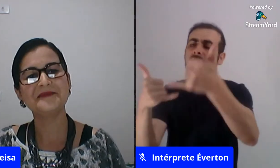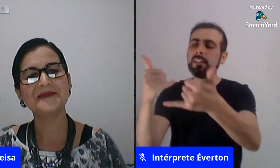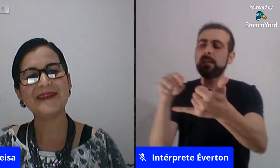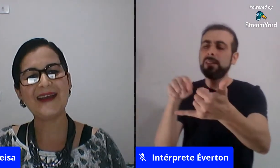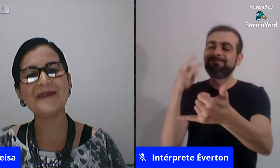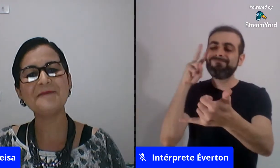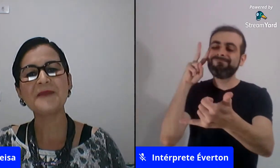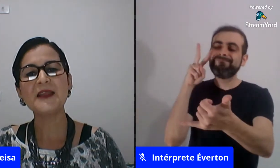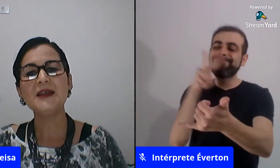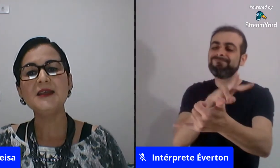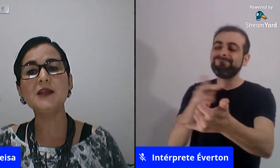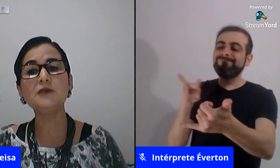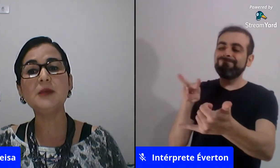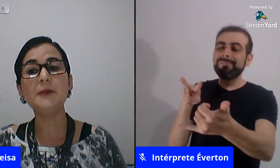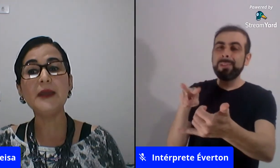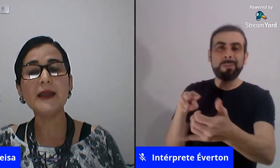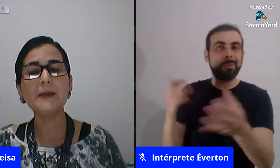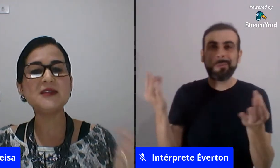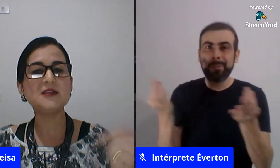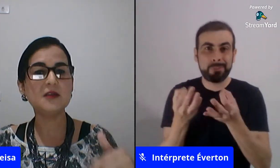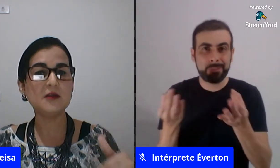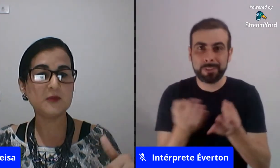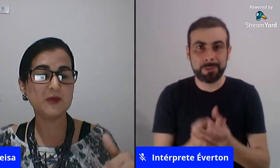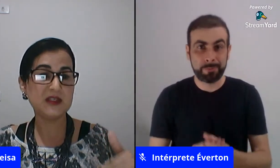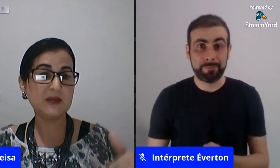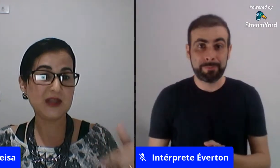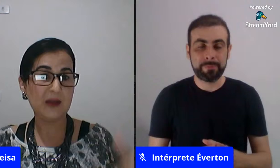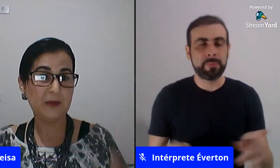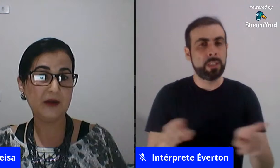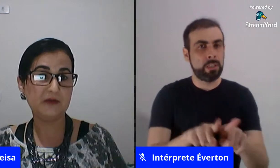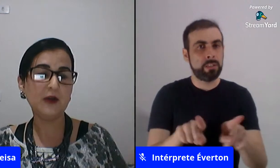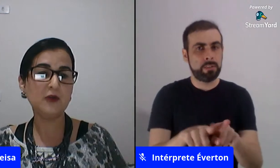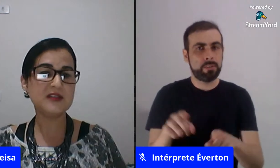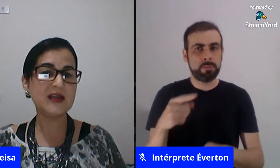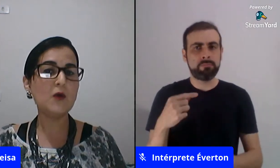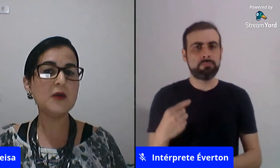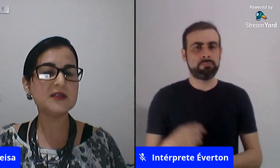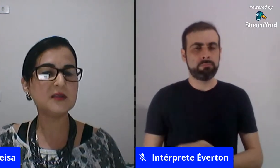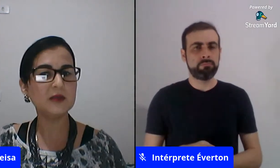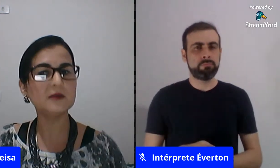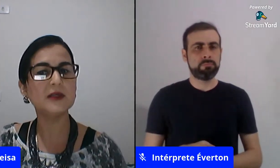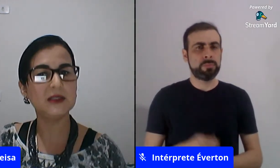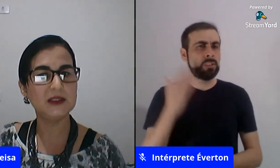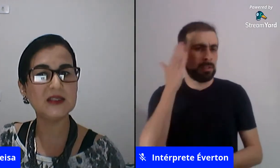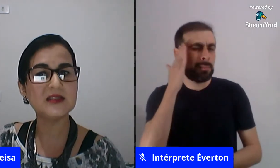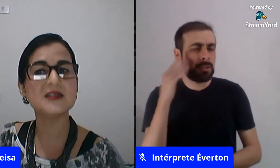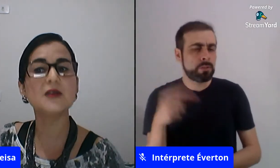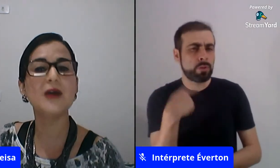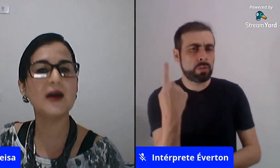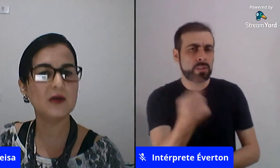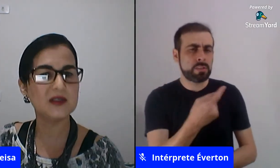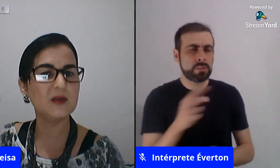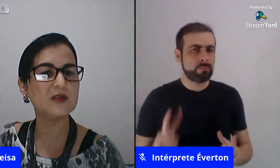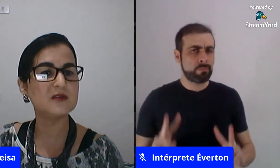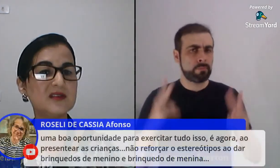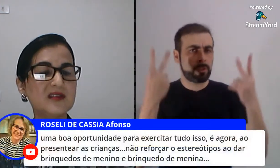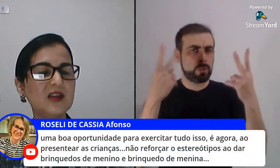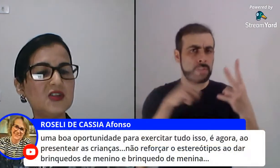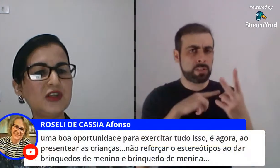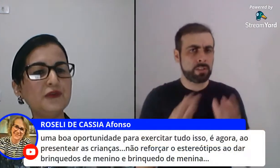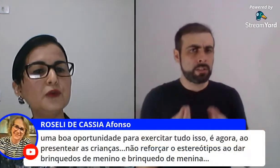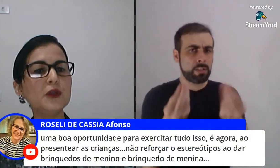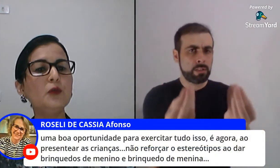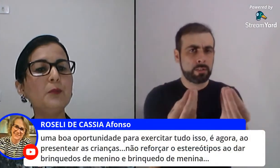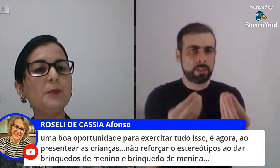né então também é preciso que nós precisamos saber valorizar o conhecimento da criança e assegurar o conhecimento